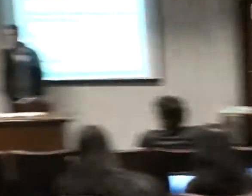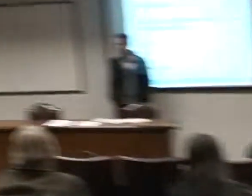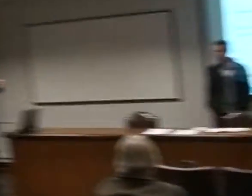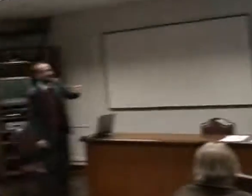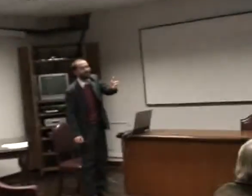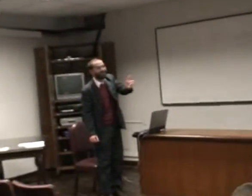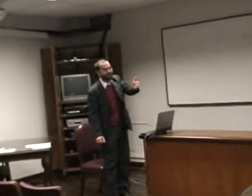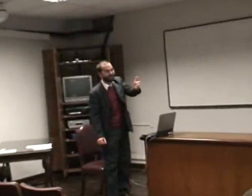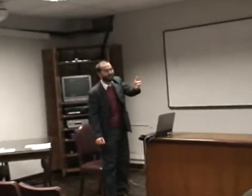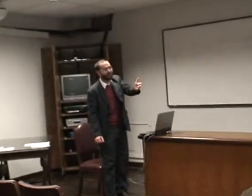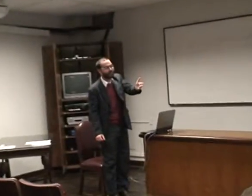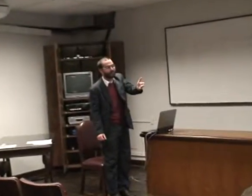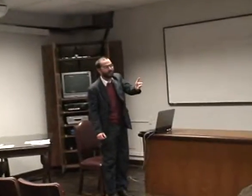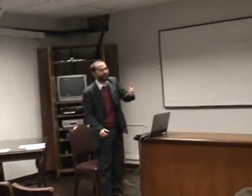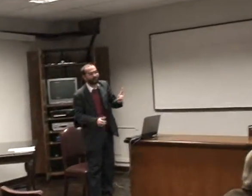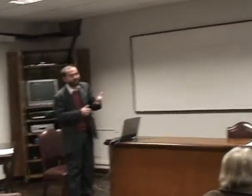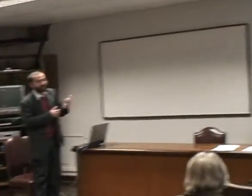Só uma